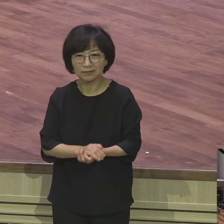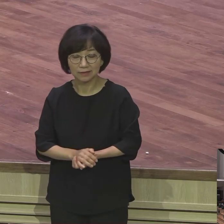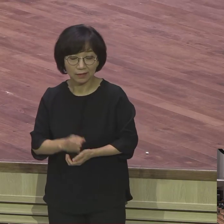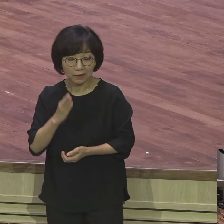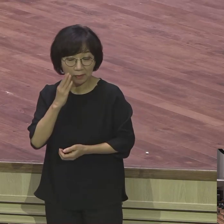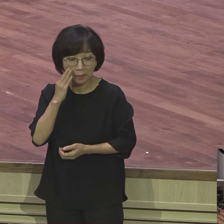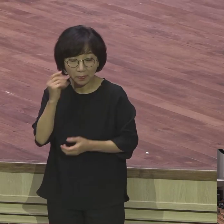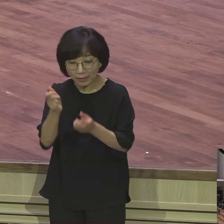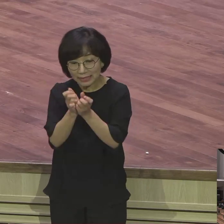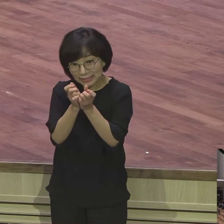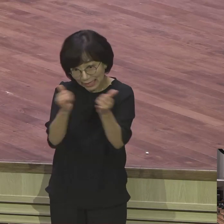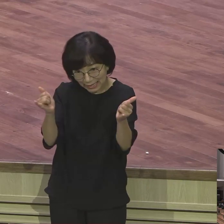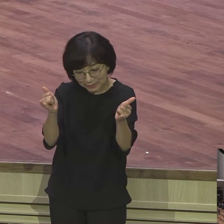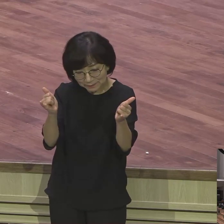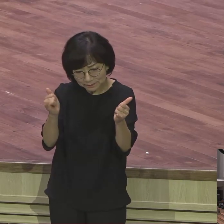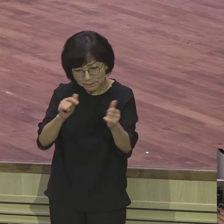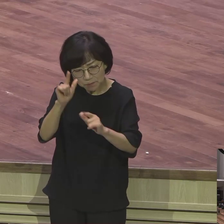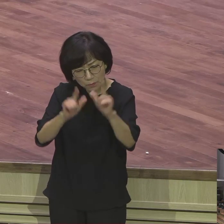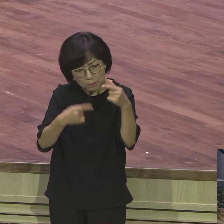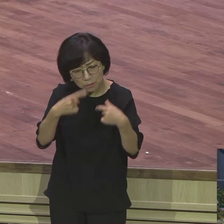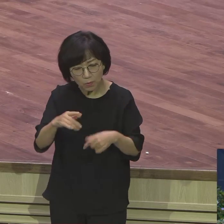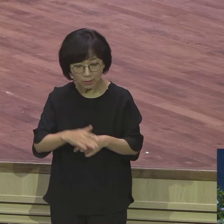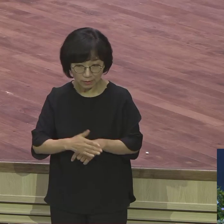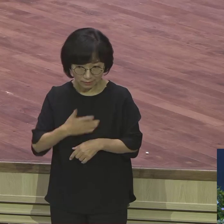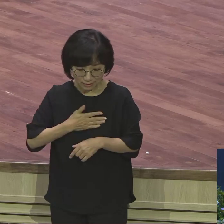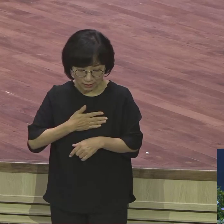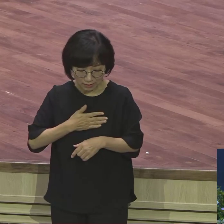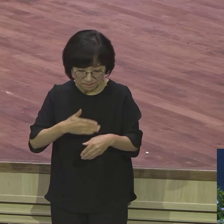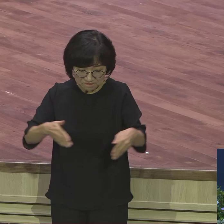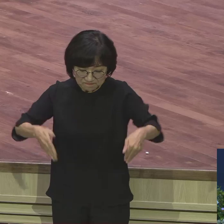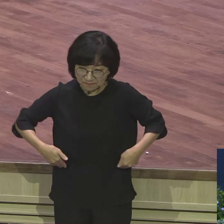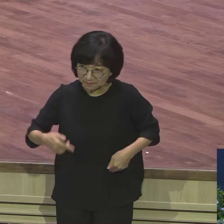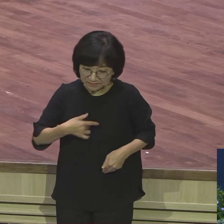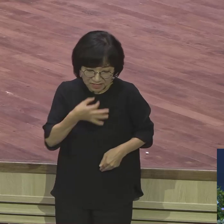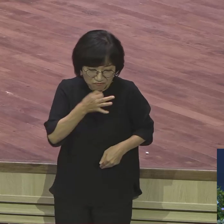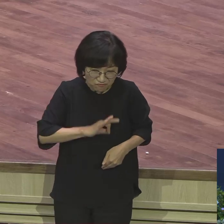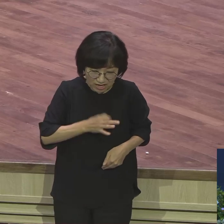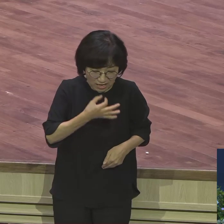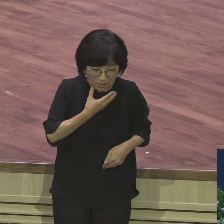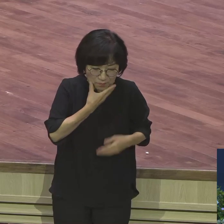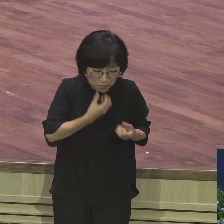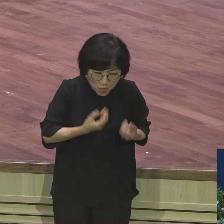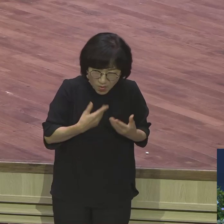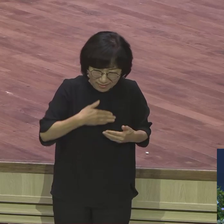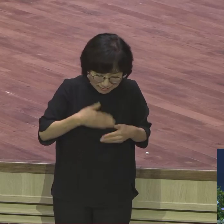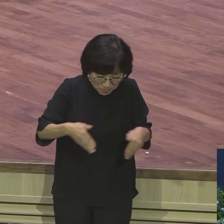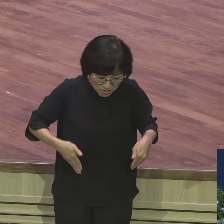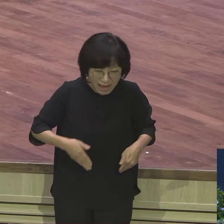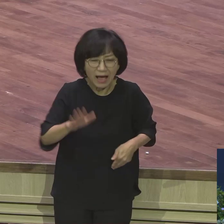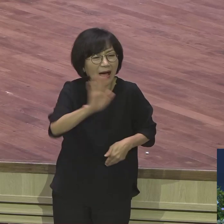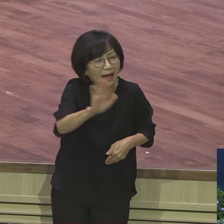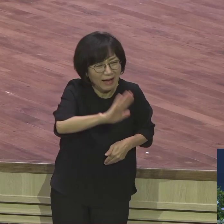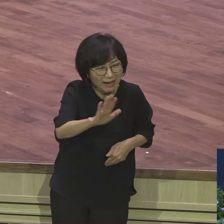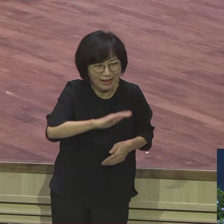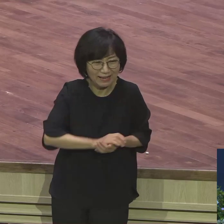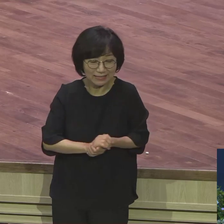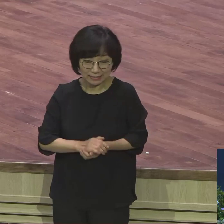자기만 잘 되는 게 아니 다른 사람도 복을 받는 거요 요셉 덕분에